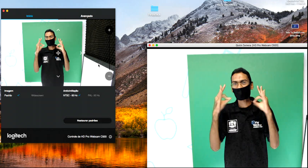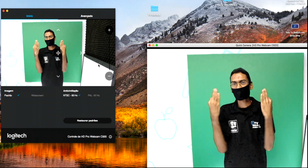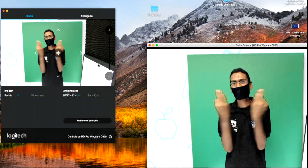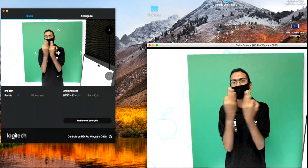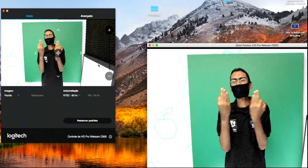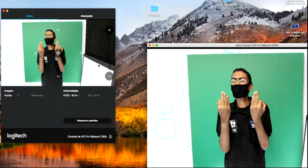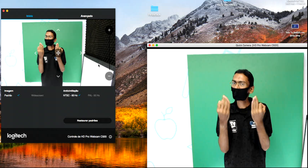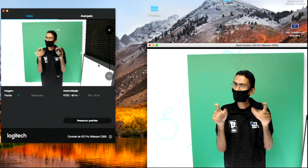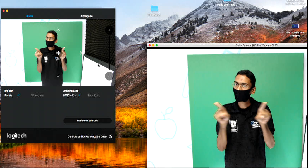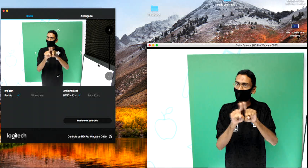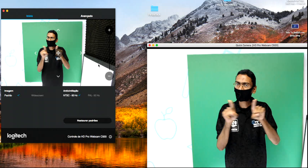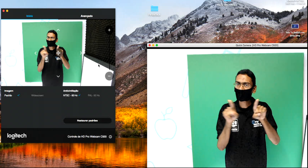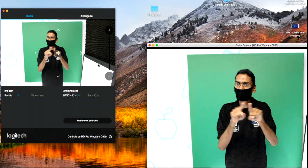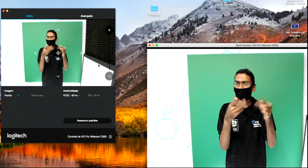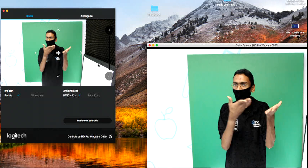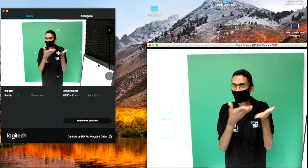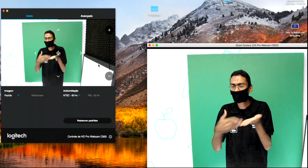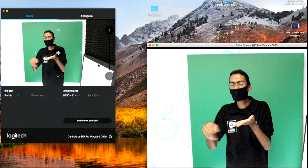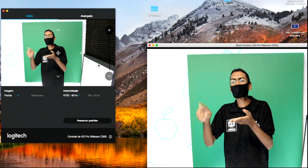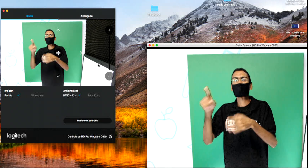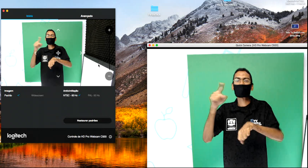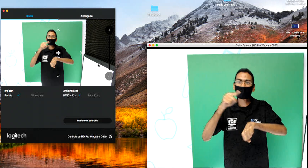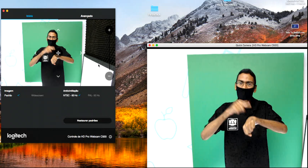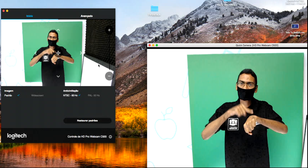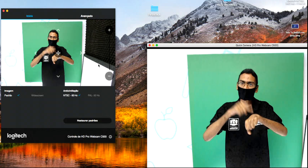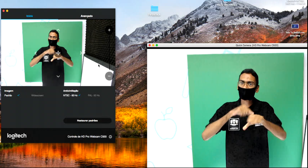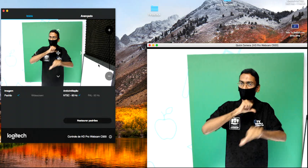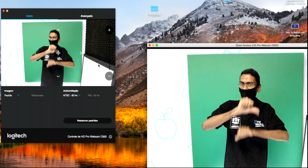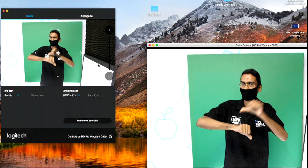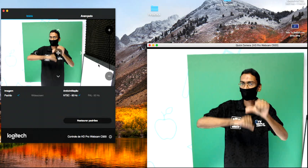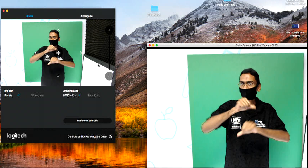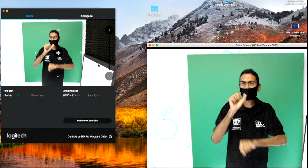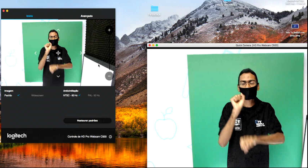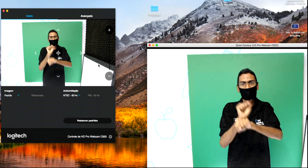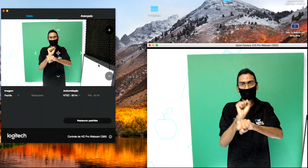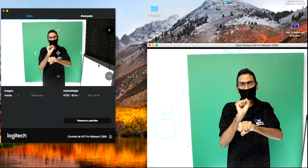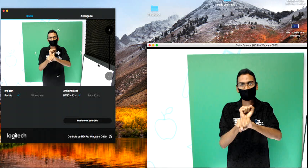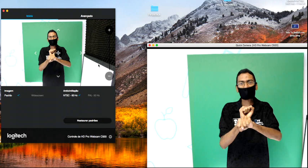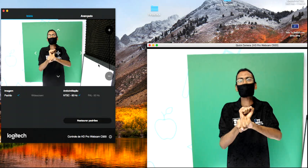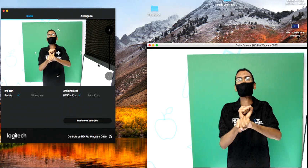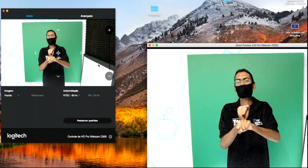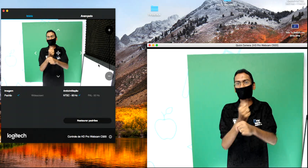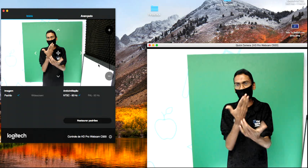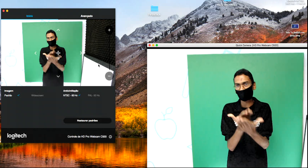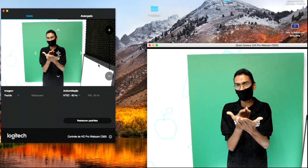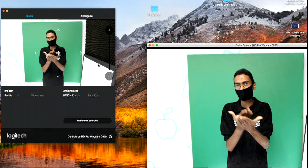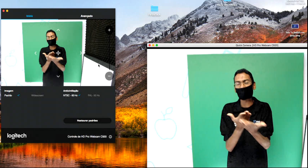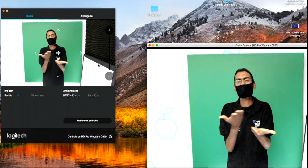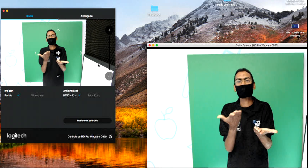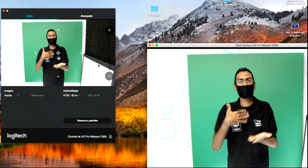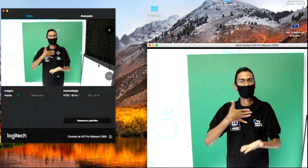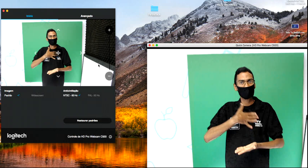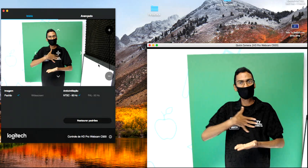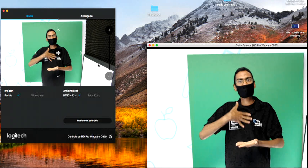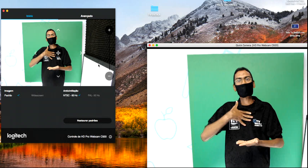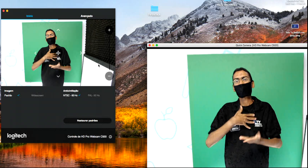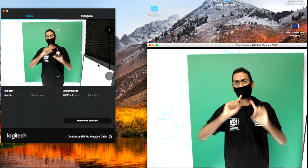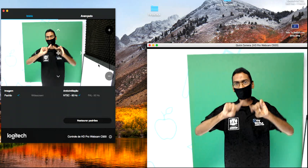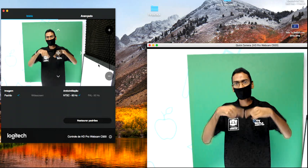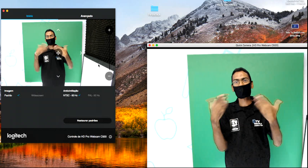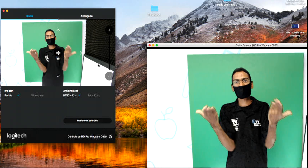tempo houve tantas outras mudanças. Espero que tenham gostado da aula e vamos para o nosso desafio de hoje.